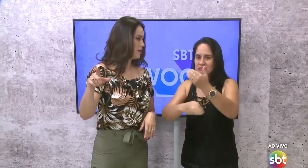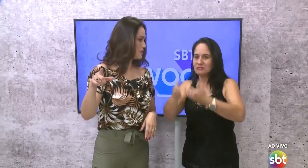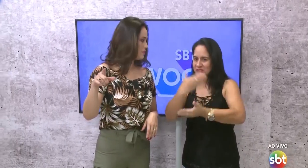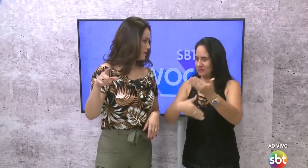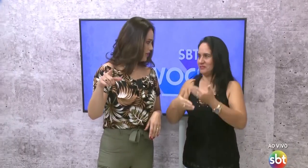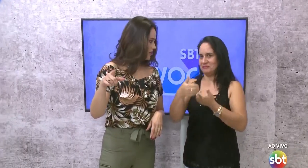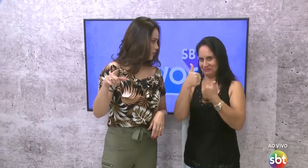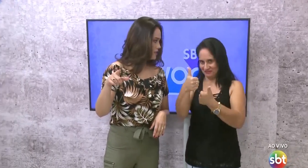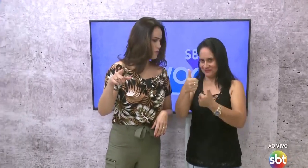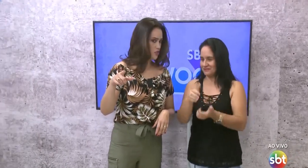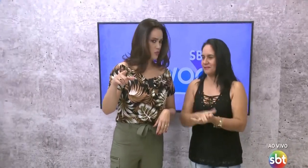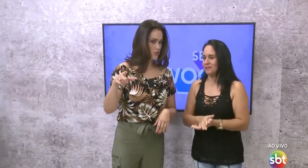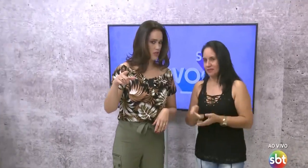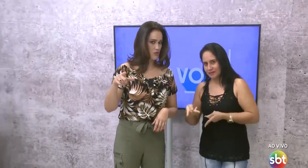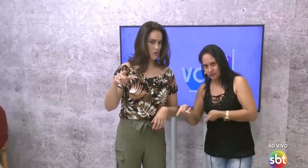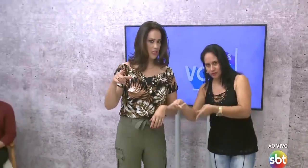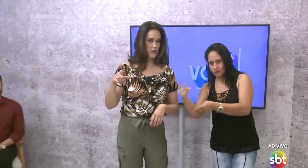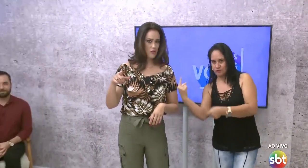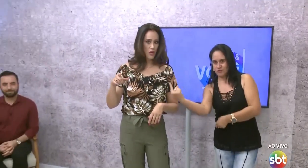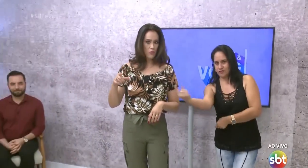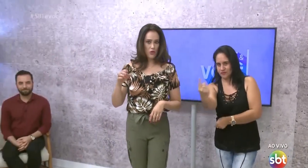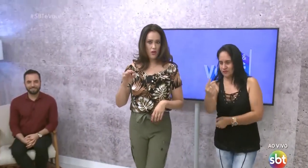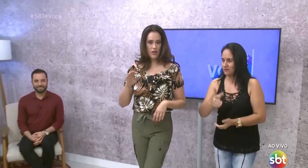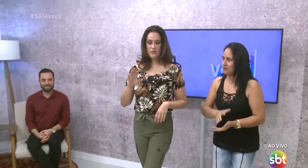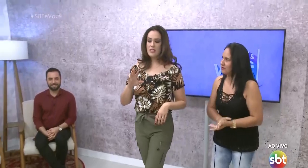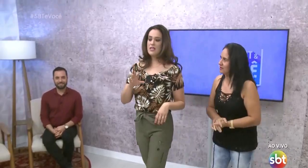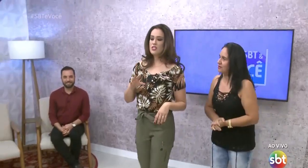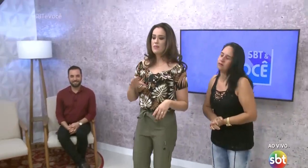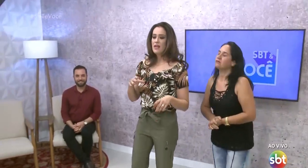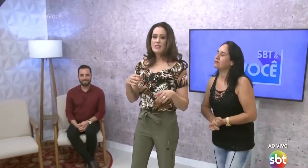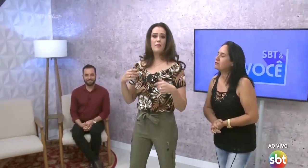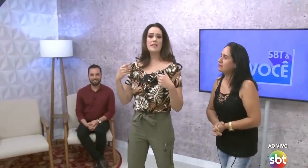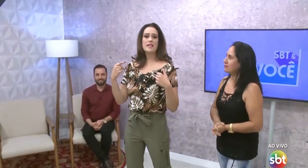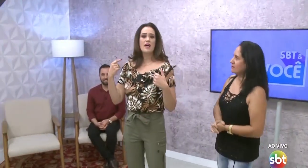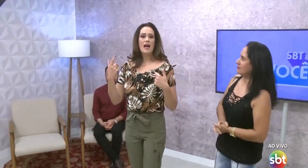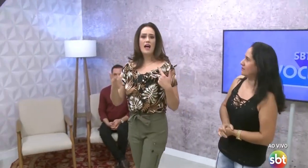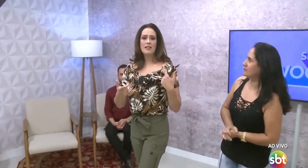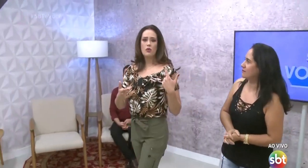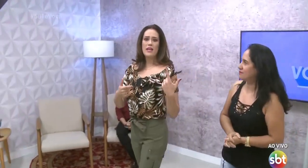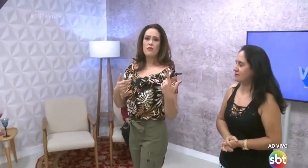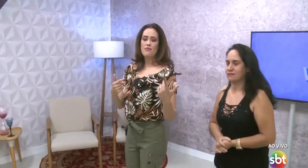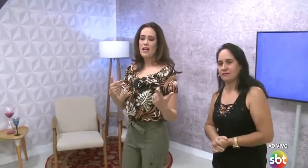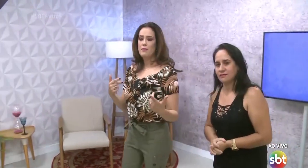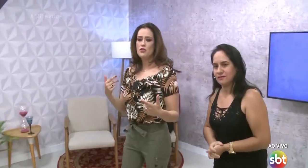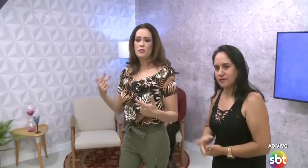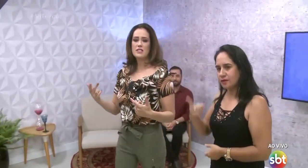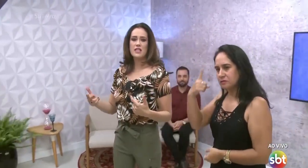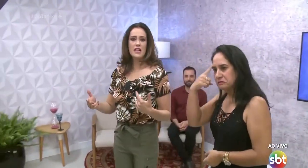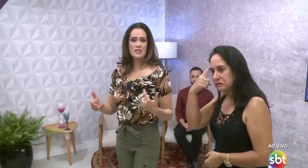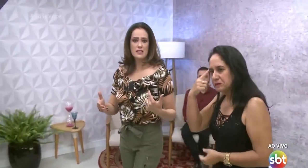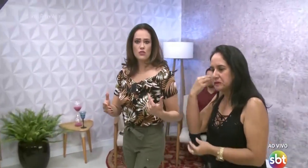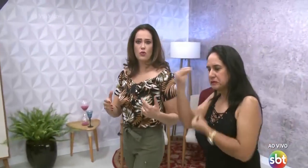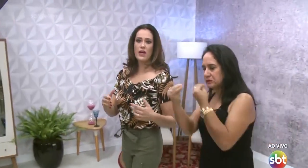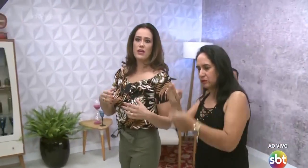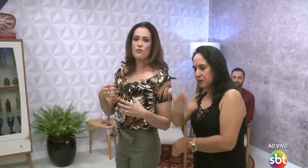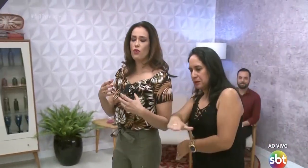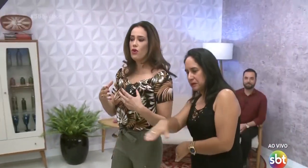lá pra nossa bancada, Rosa, pra gente mostrar os joguinhos? Porque, ó, é o seguinte, você pensa, ah, como é que eu vou falar isso pras crianças? Como é que eu vou